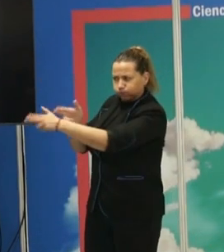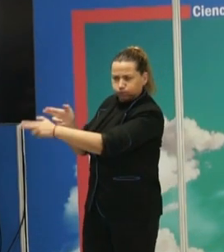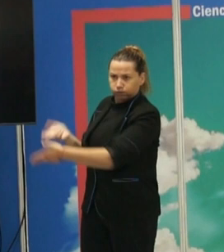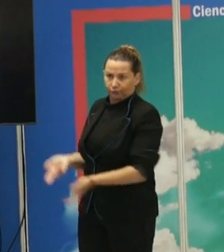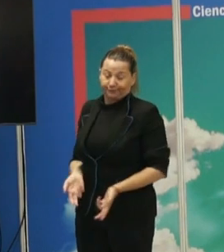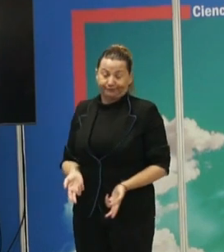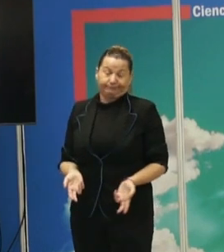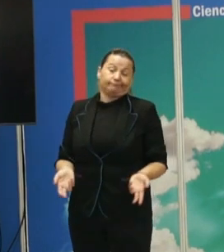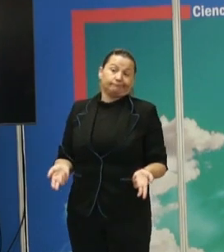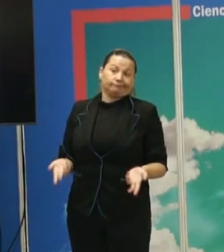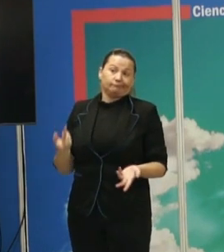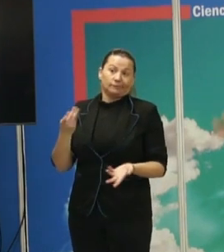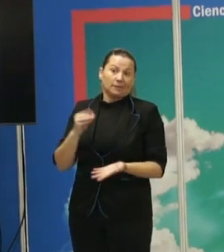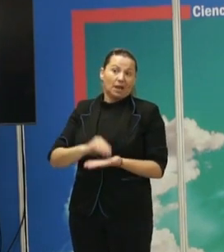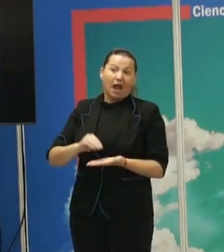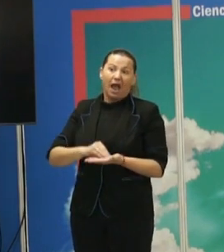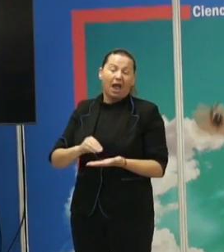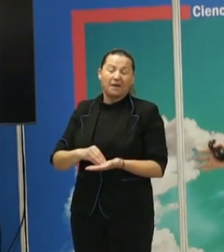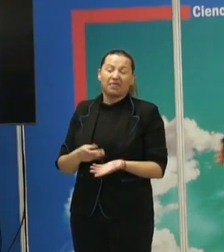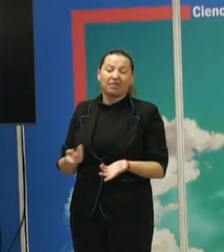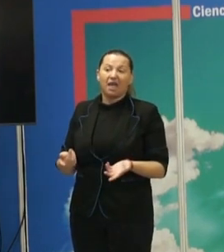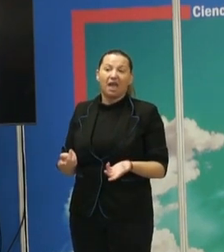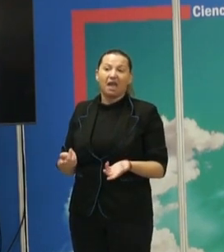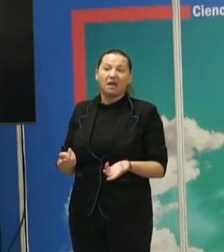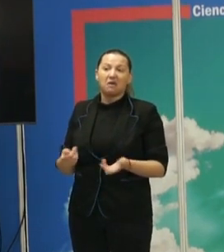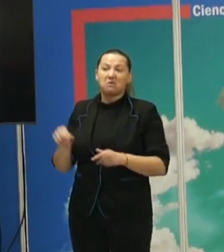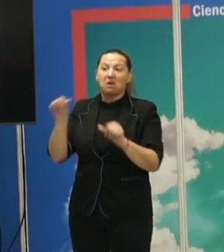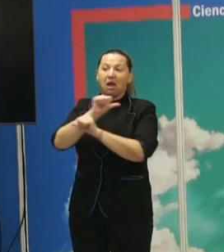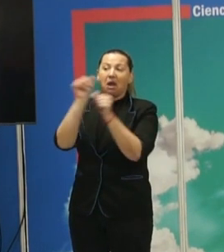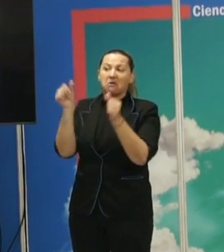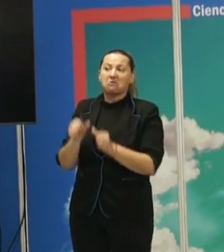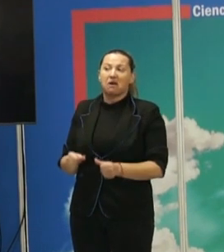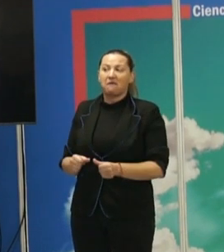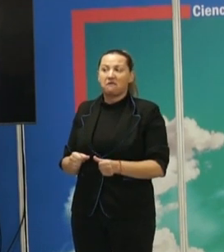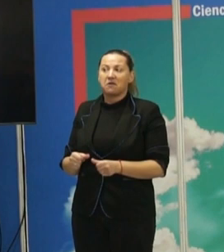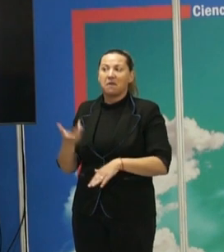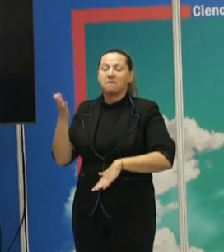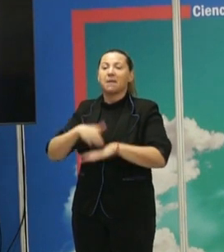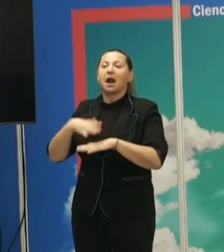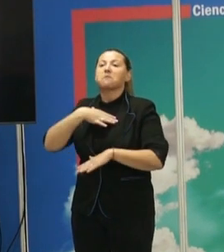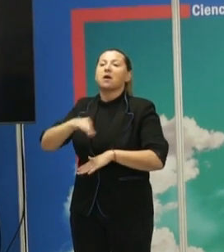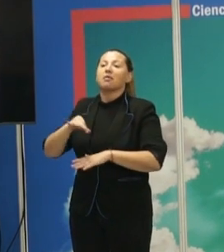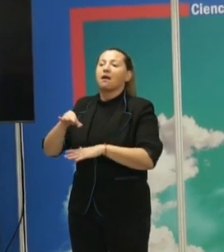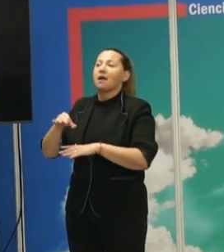Generalmente suele ser más una excusa o un instrumento para conseguir una serie de